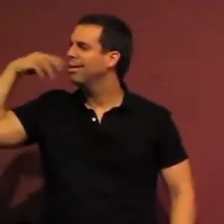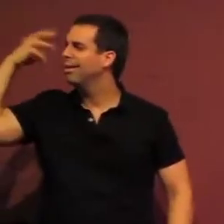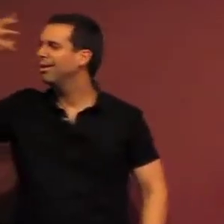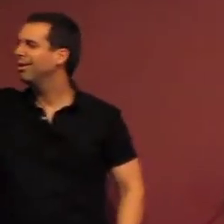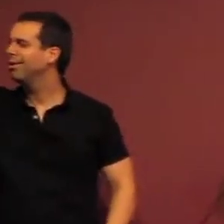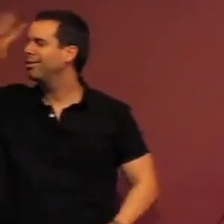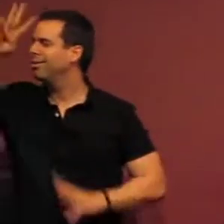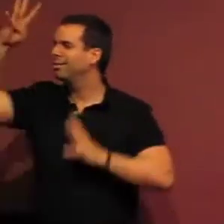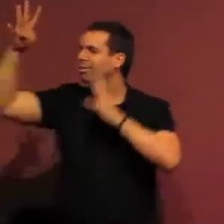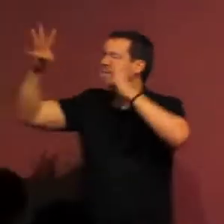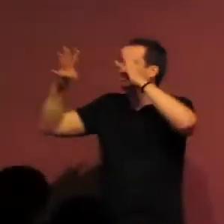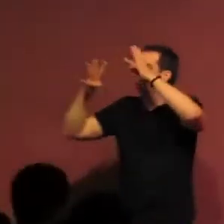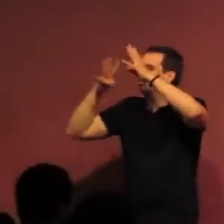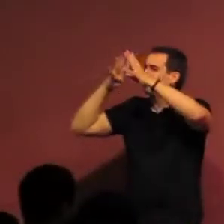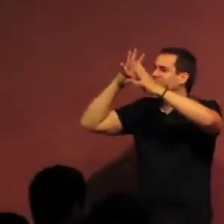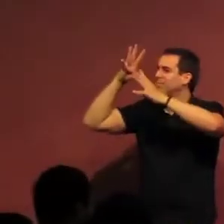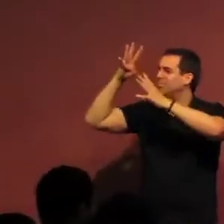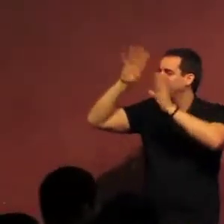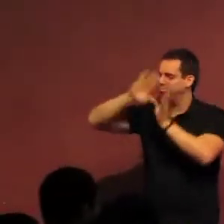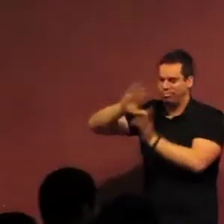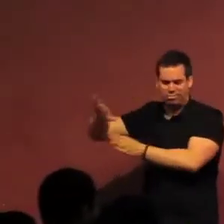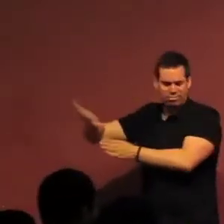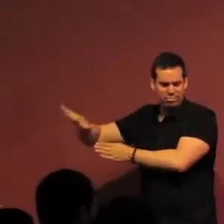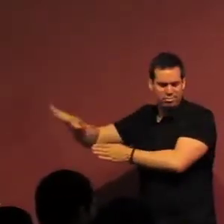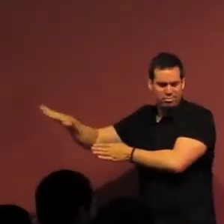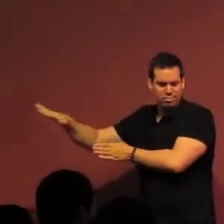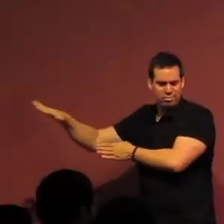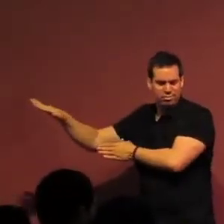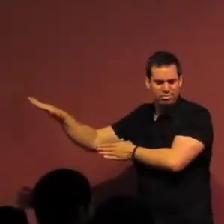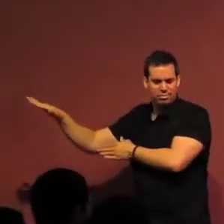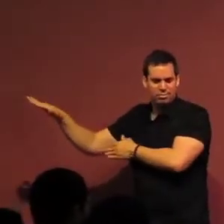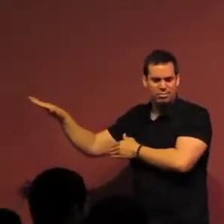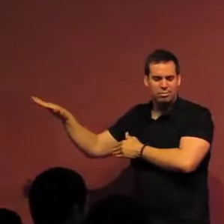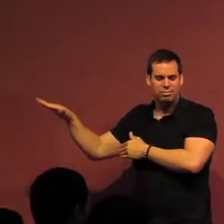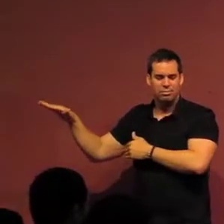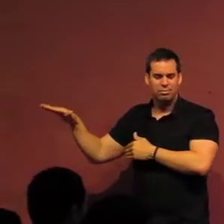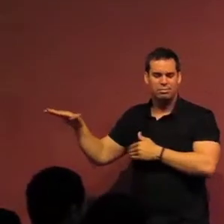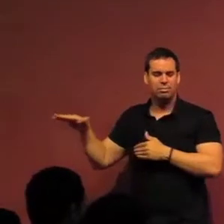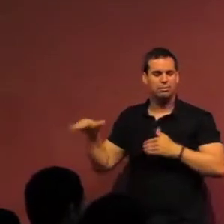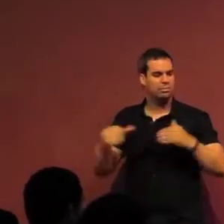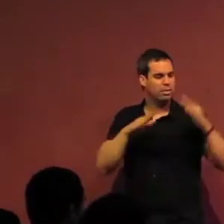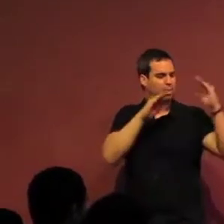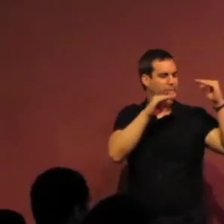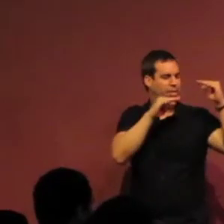equilibrio Si no creyeron en la esperanza